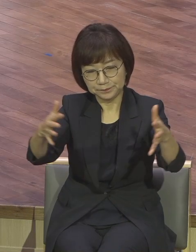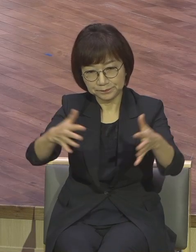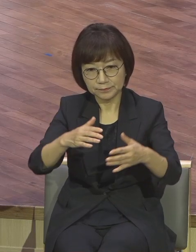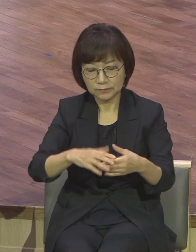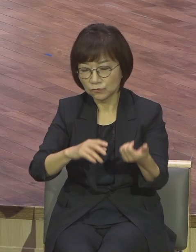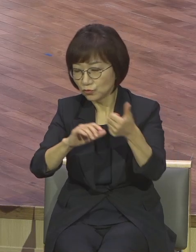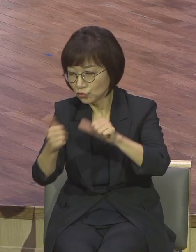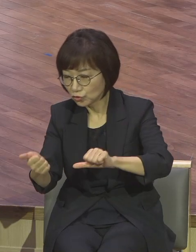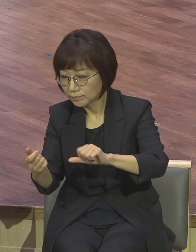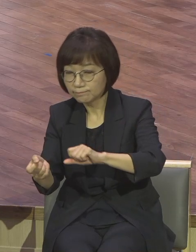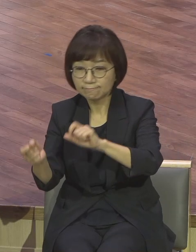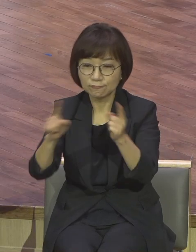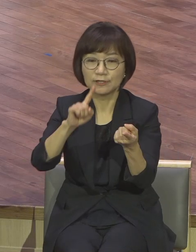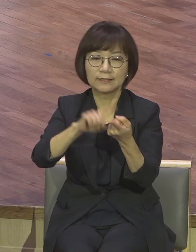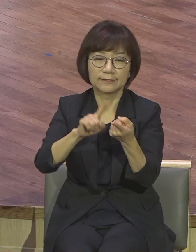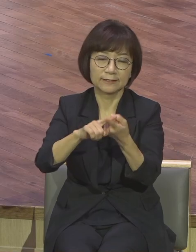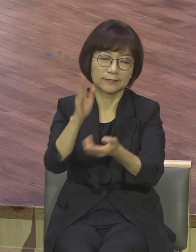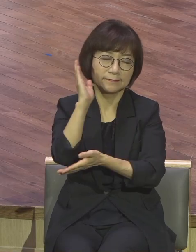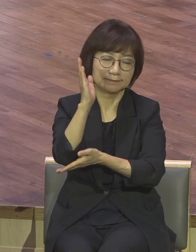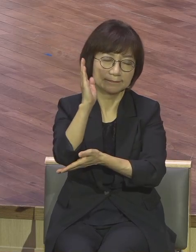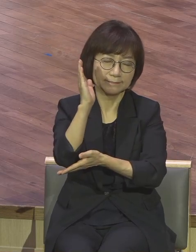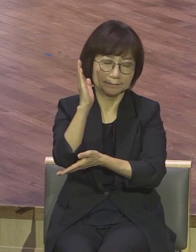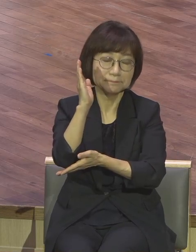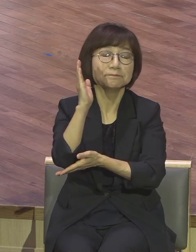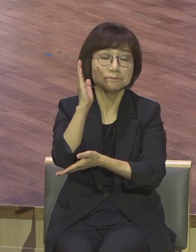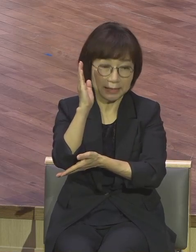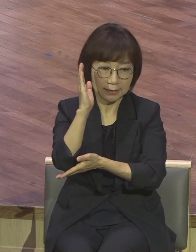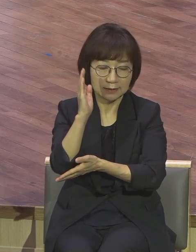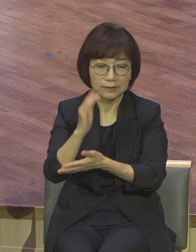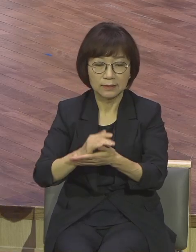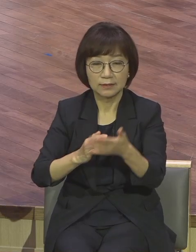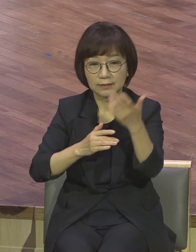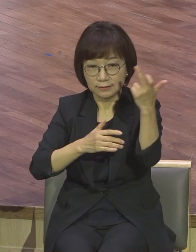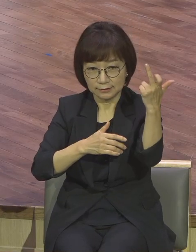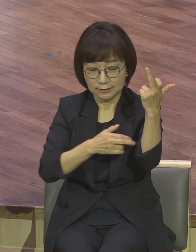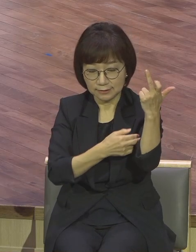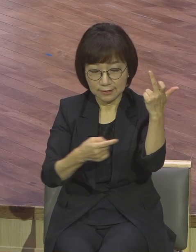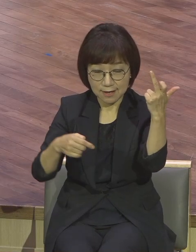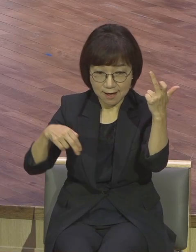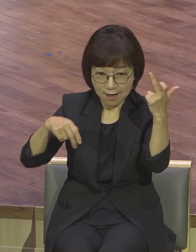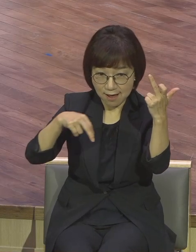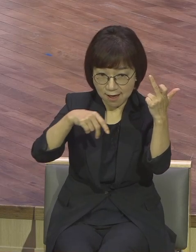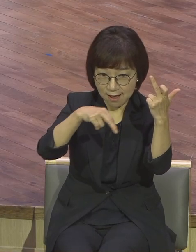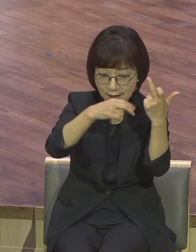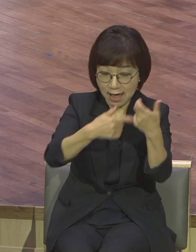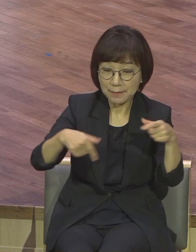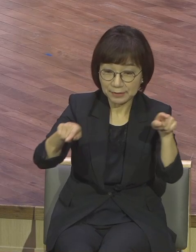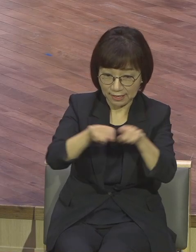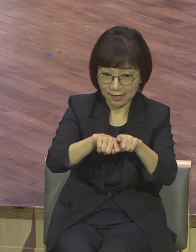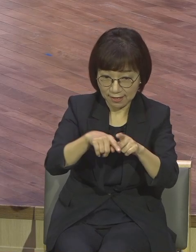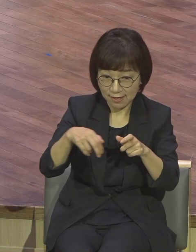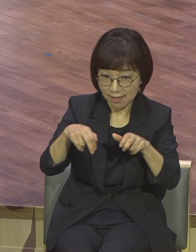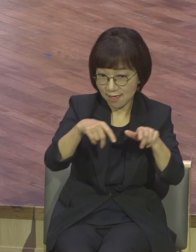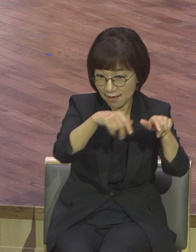하시고 계시만의 동산으로 같이 갔어요 죽을 것과 부활할 것 이런